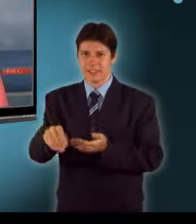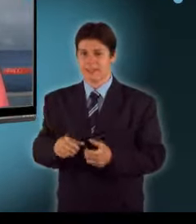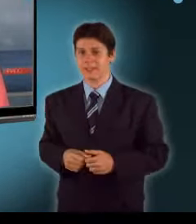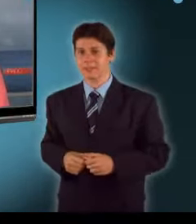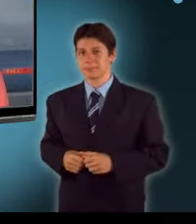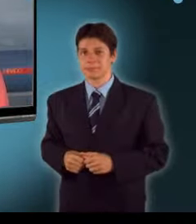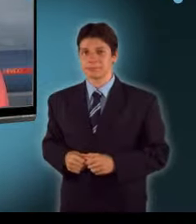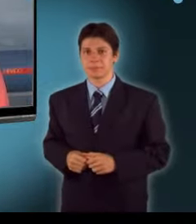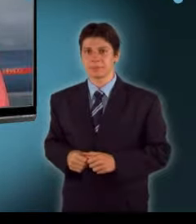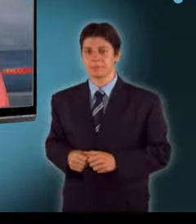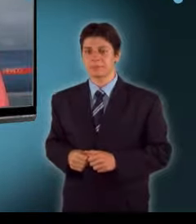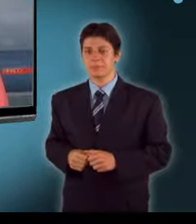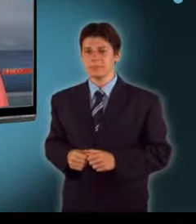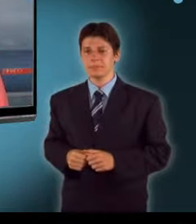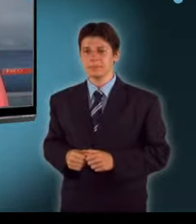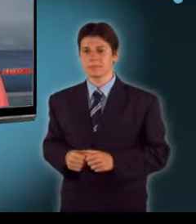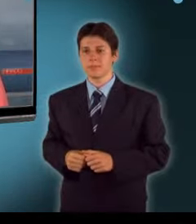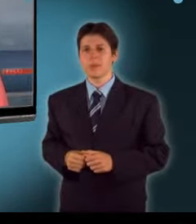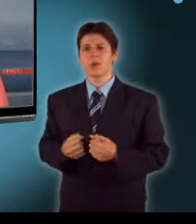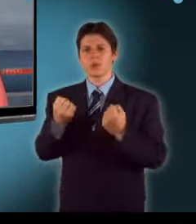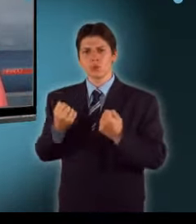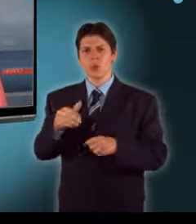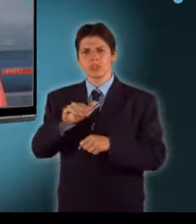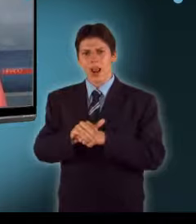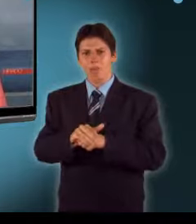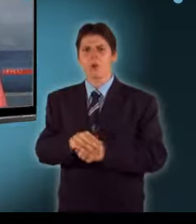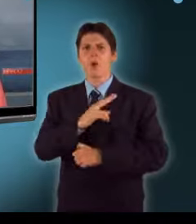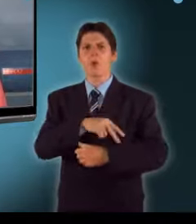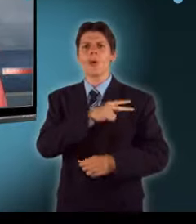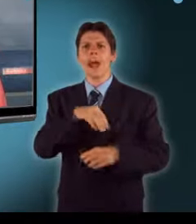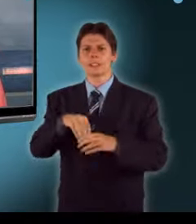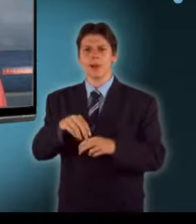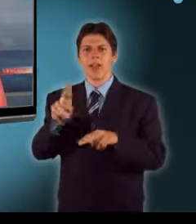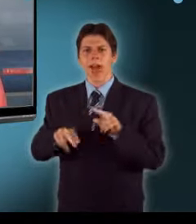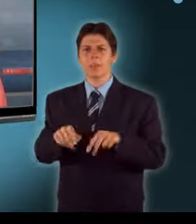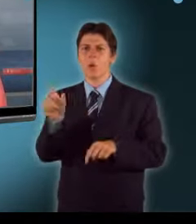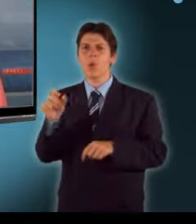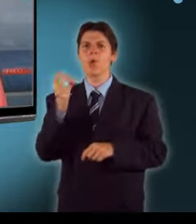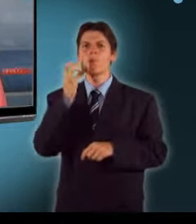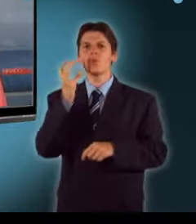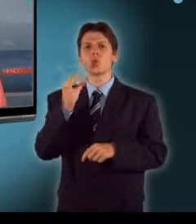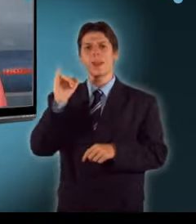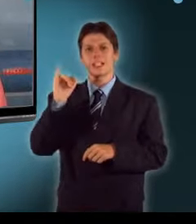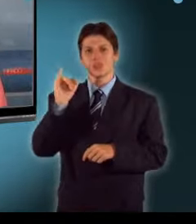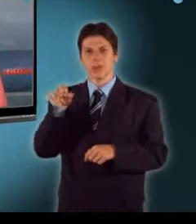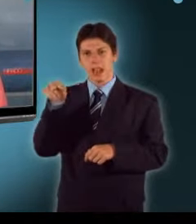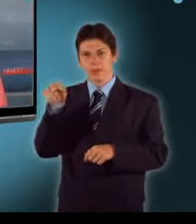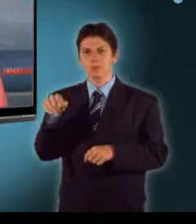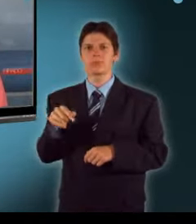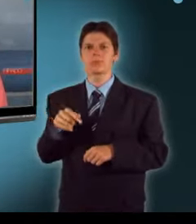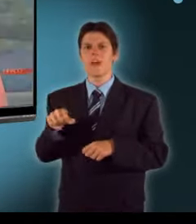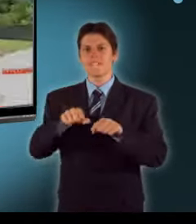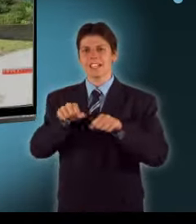Súlyos állapotban, kórházban ápolják Bújtor Istvánt, a Veszprémi Petőfi Színház igazgatóját értesült a távirati iroda.